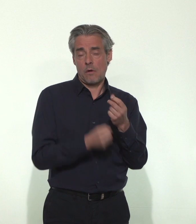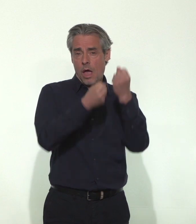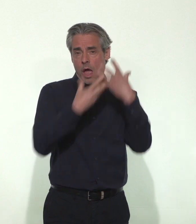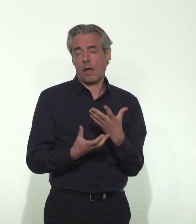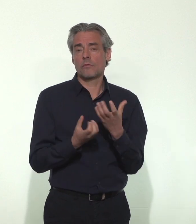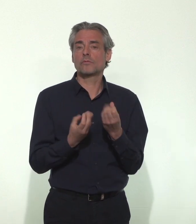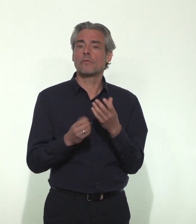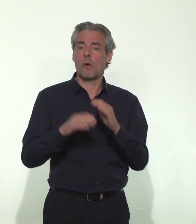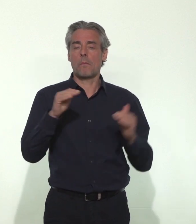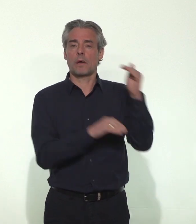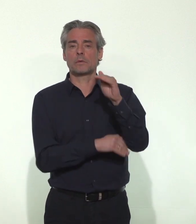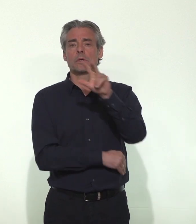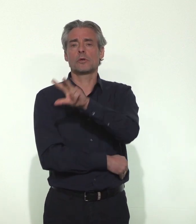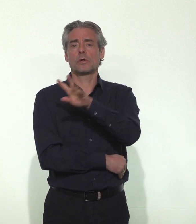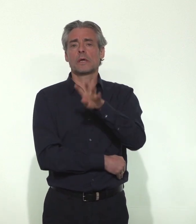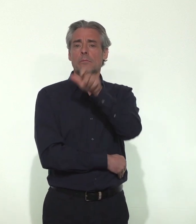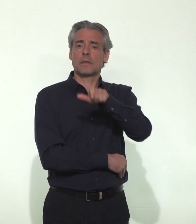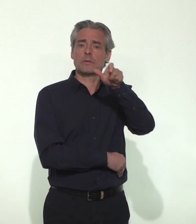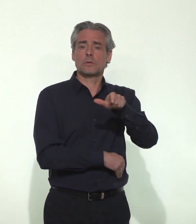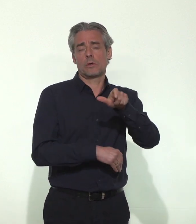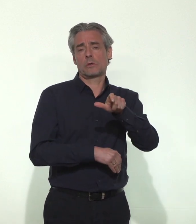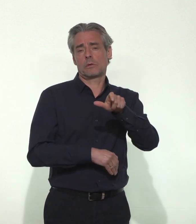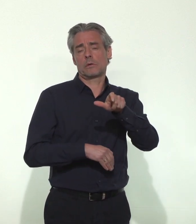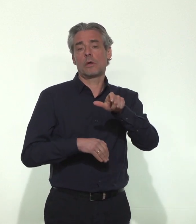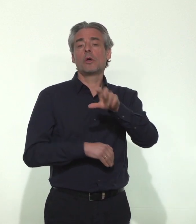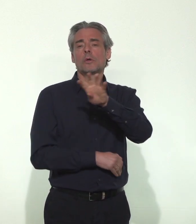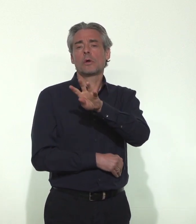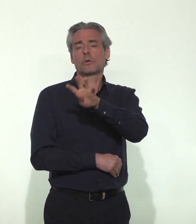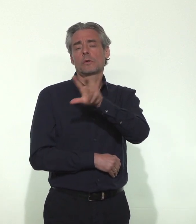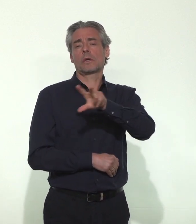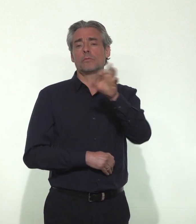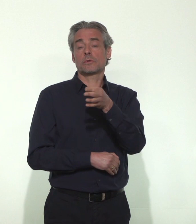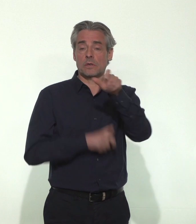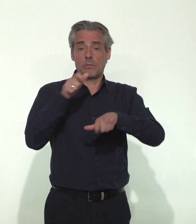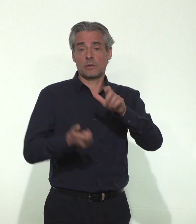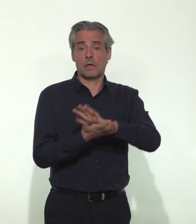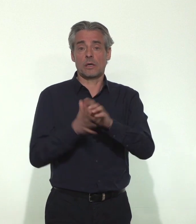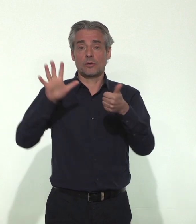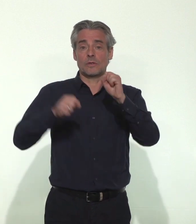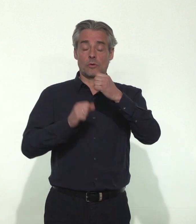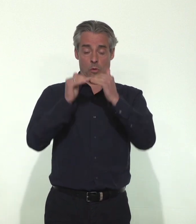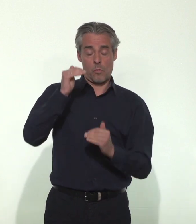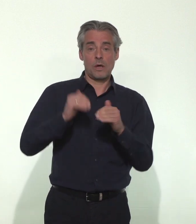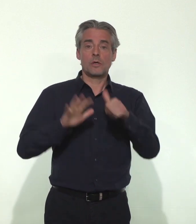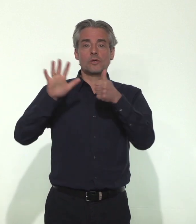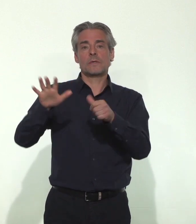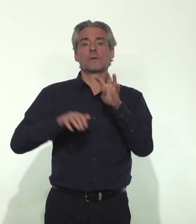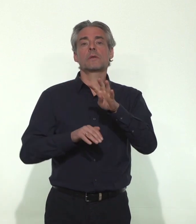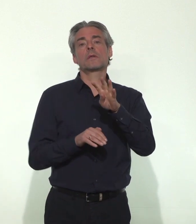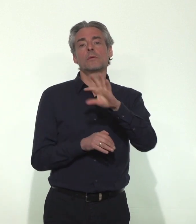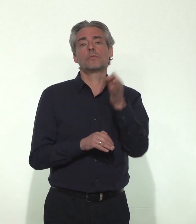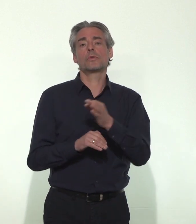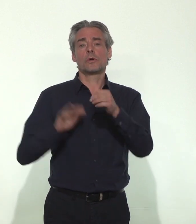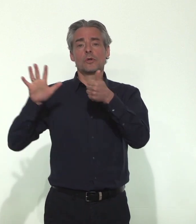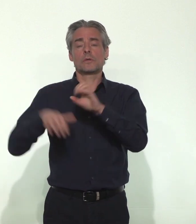chez des adultes. 34% des patients hospitalisés en réanimation ont moins de 60 ans, 64% ont entre